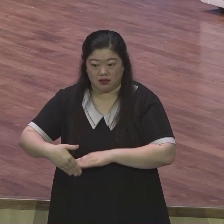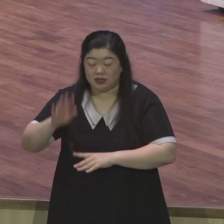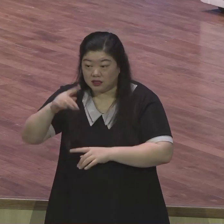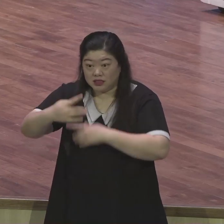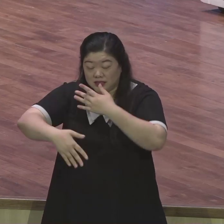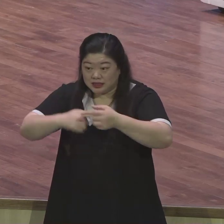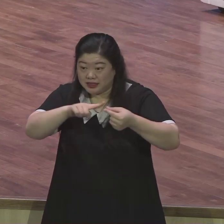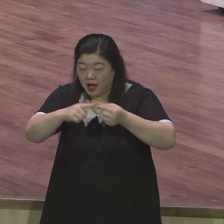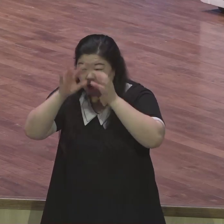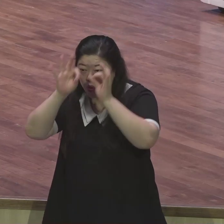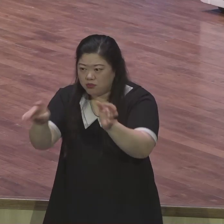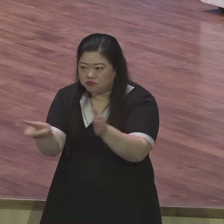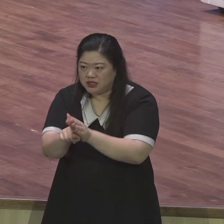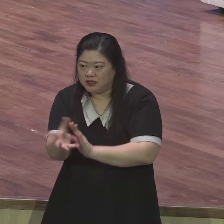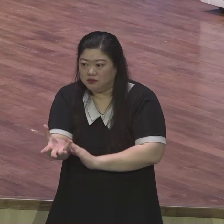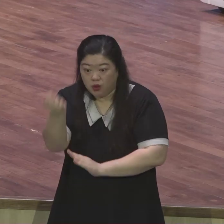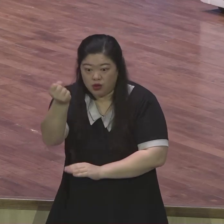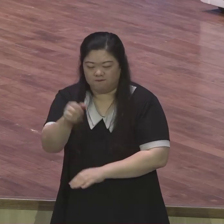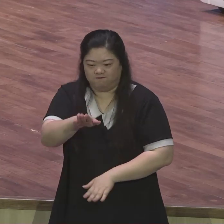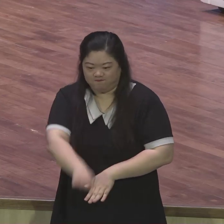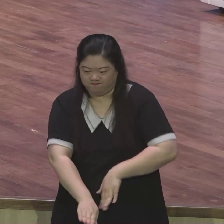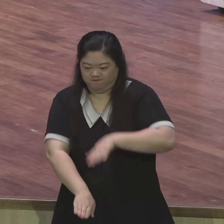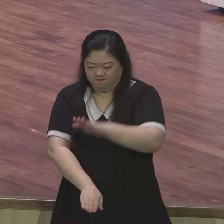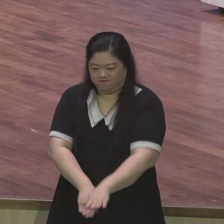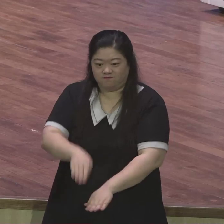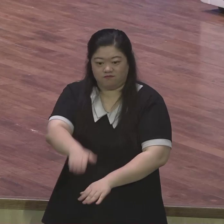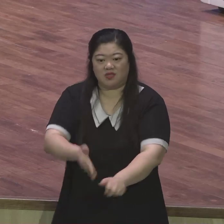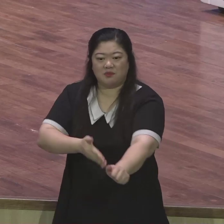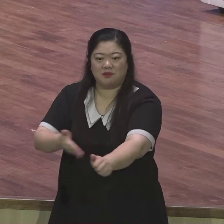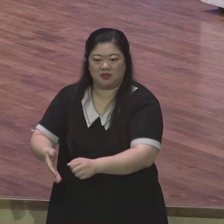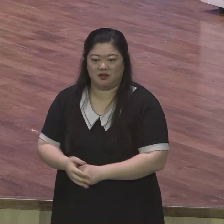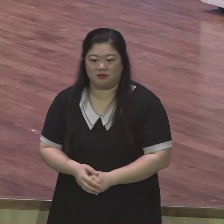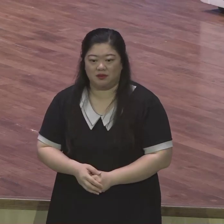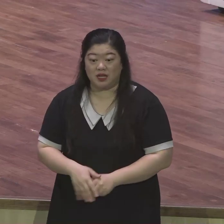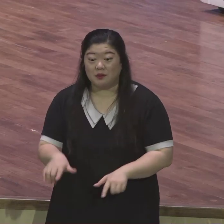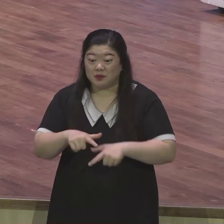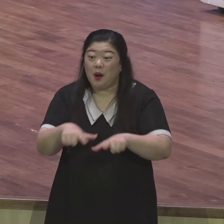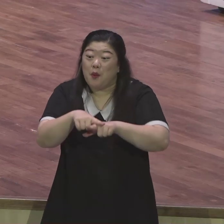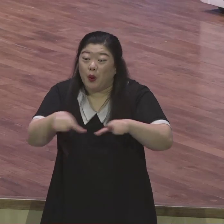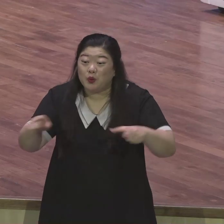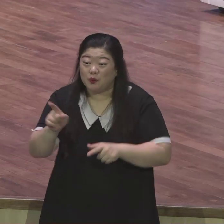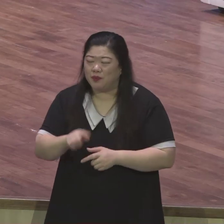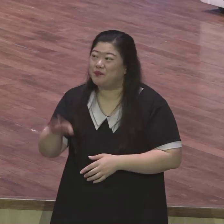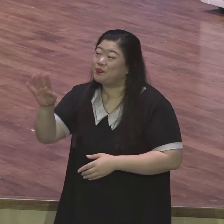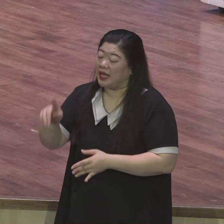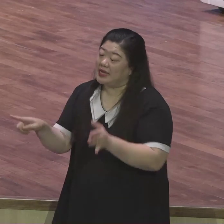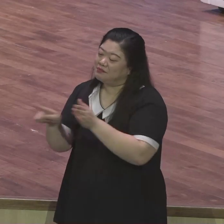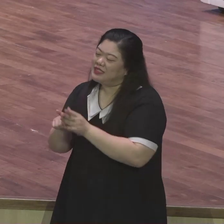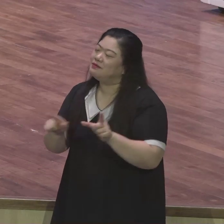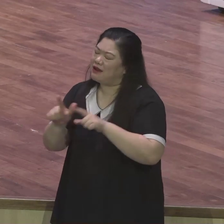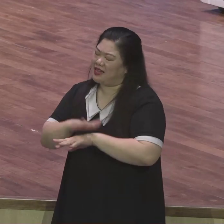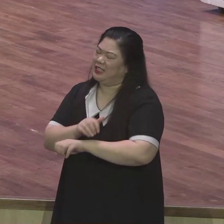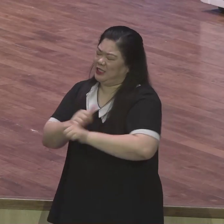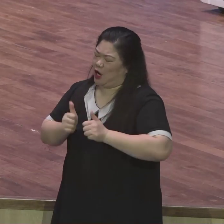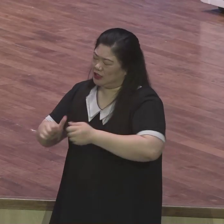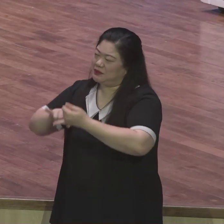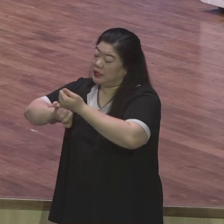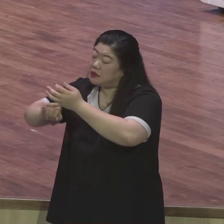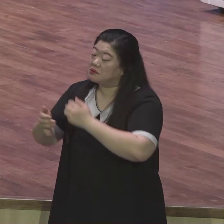걸어가시기를 바랍니다 우리는 기도할 때 어떻죠? 증거 달라고 합니다 열심히 할 테니까 하나님 말 잘 들을 테니까 응답 좀 달라고 하나님을